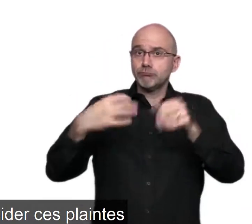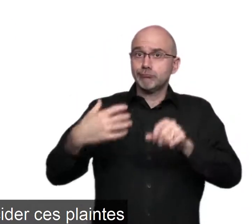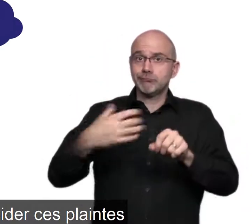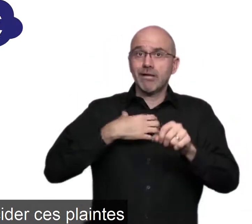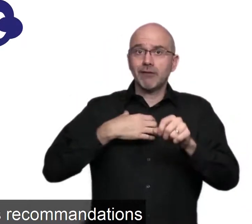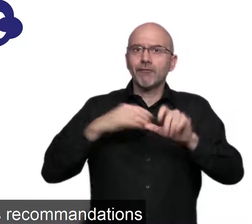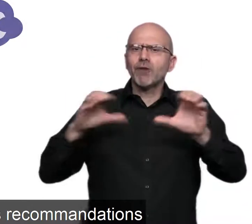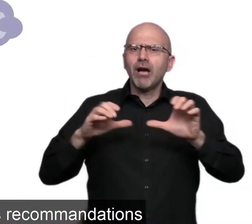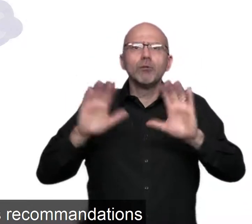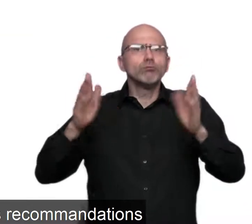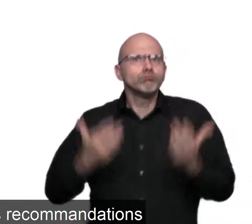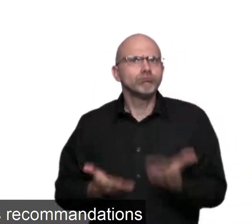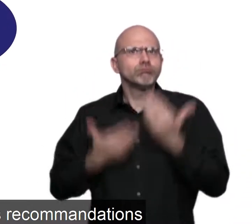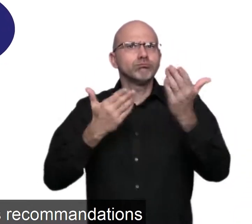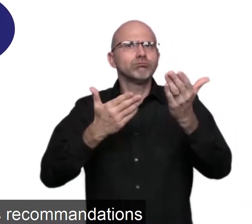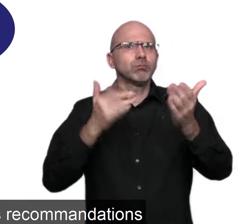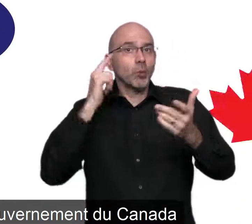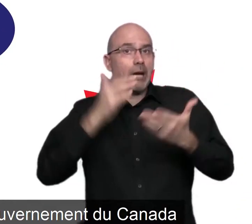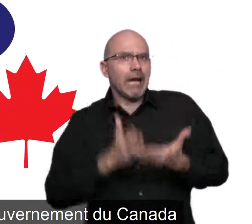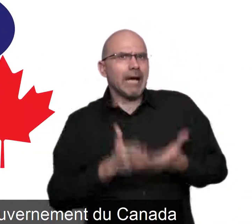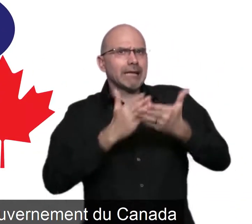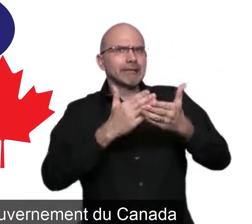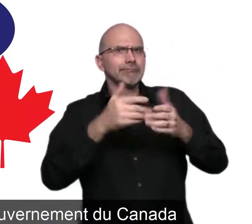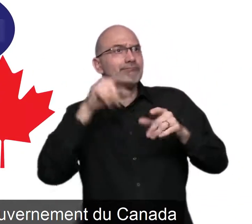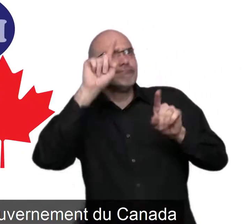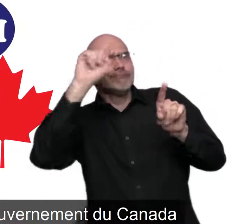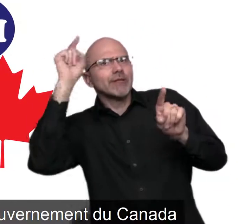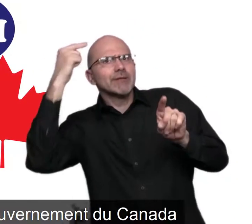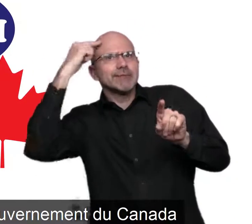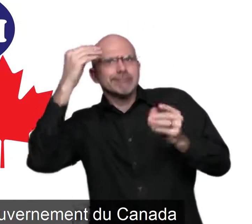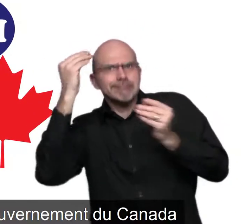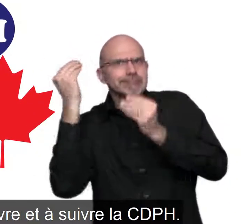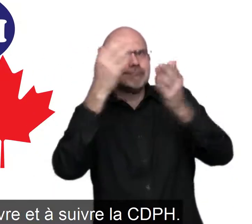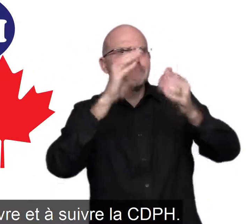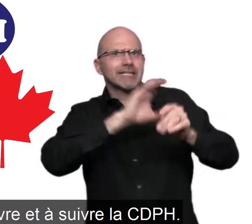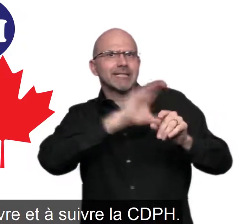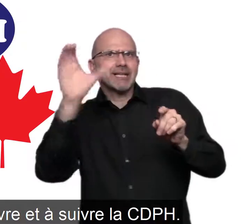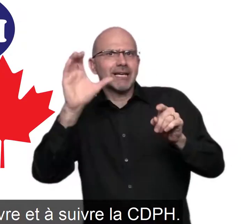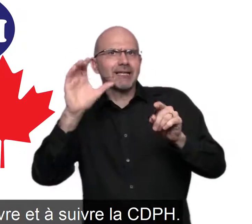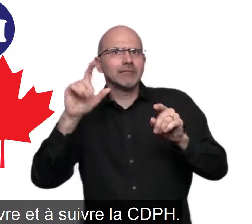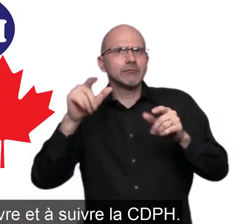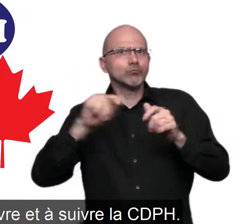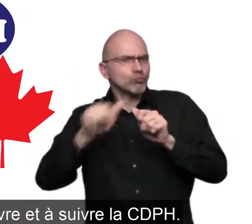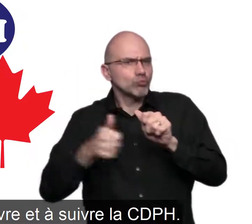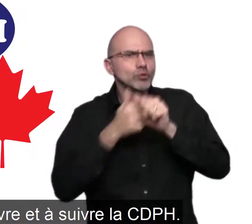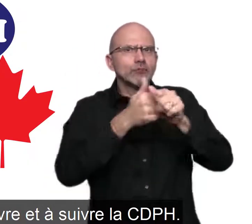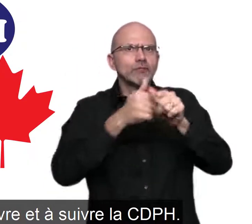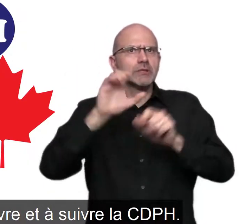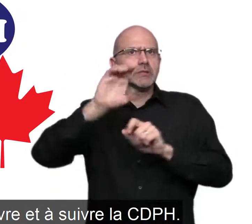plaintes et faire des recommandations pour aider le gouvernement du Canada à mettre en œuvre et à suivre la CDPH.